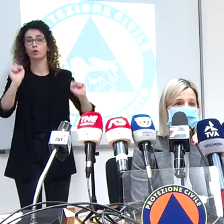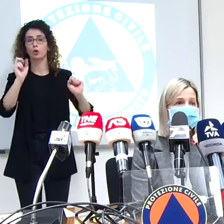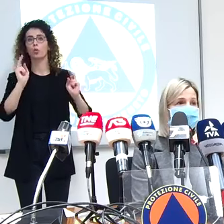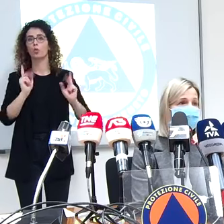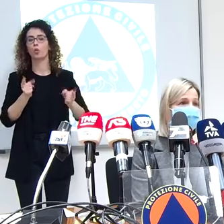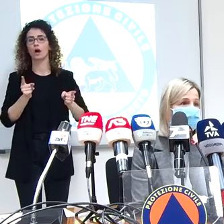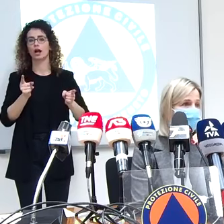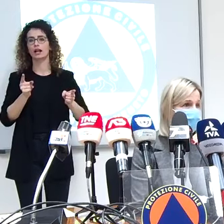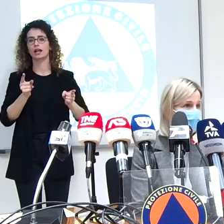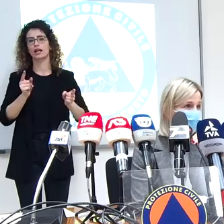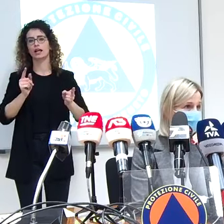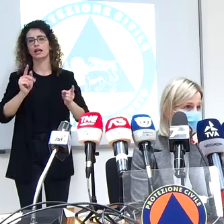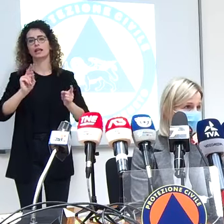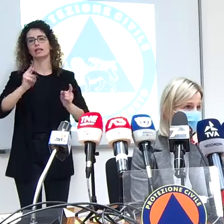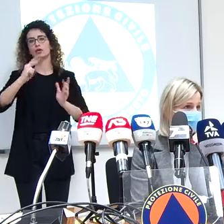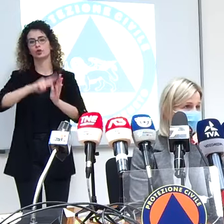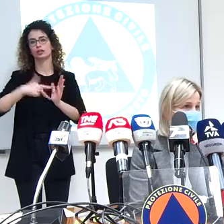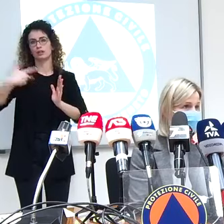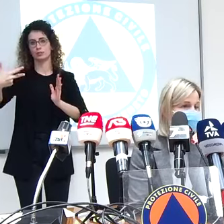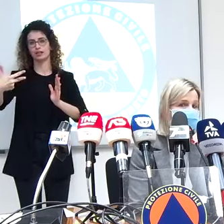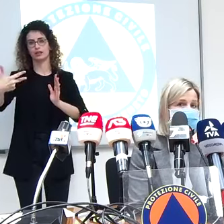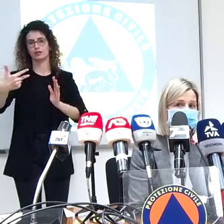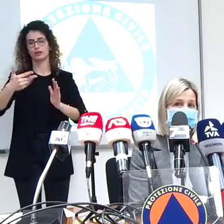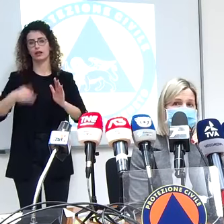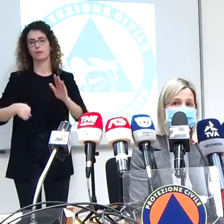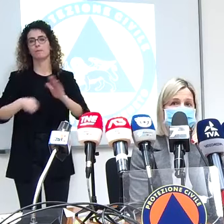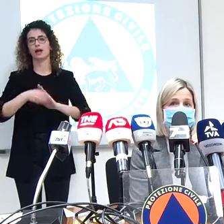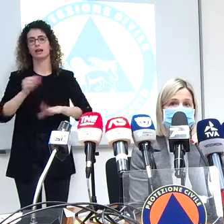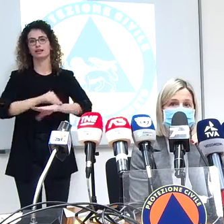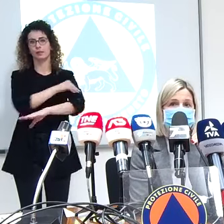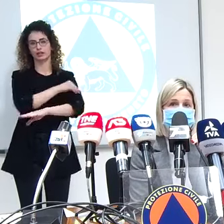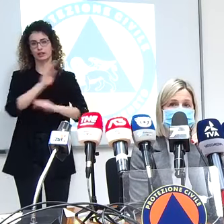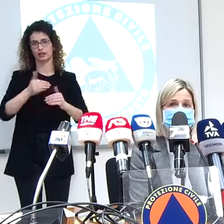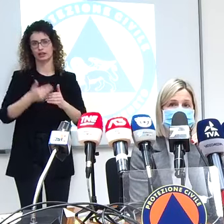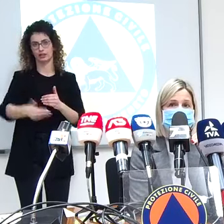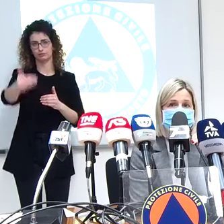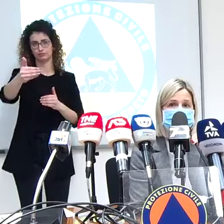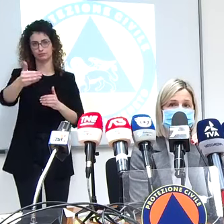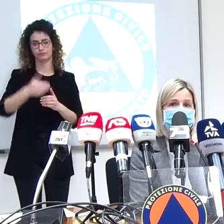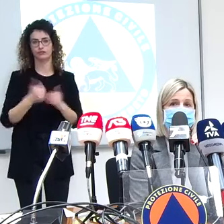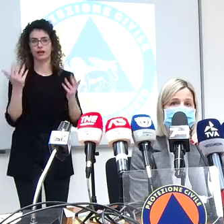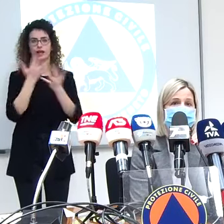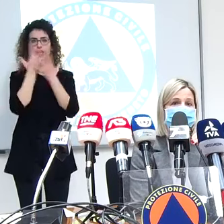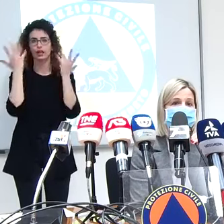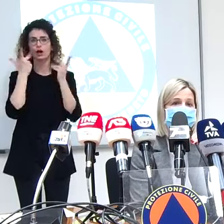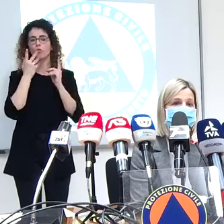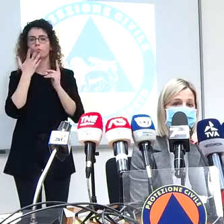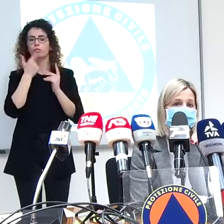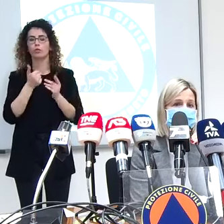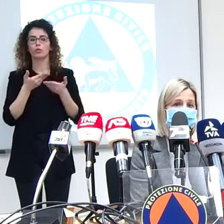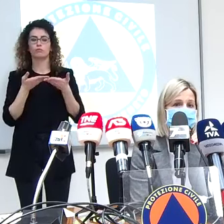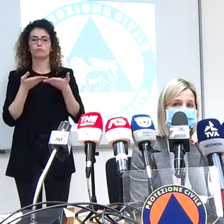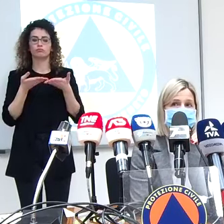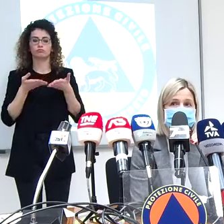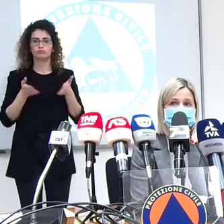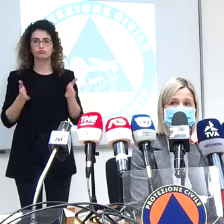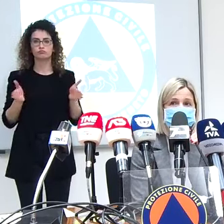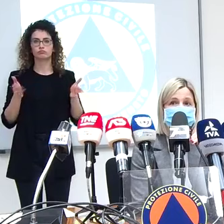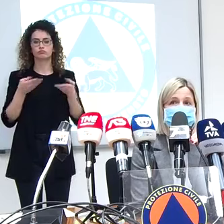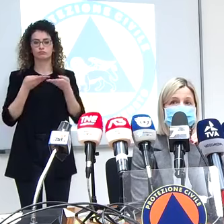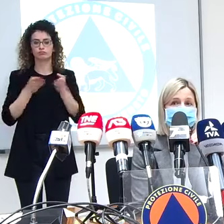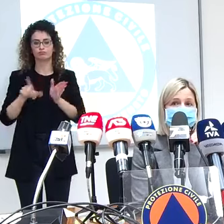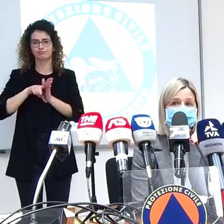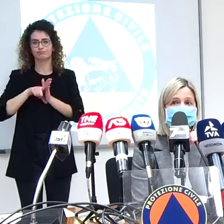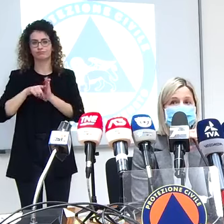e quindi da aprile in poi però chiaramente vogliamo aprire per poter permettere questo